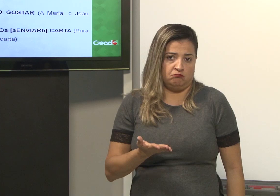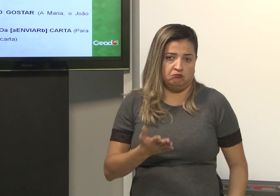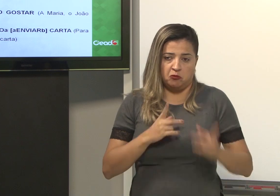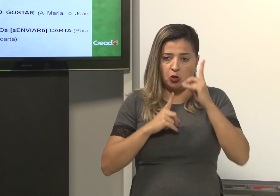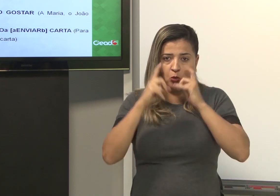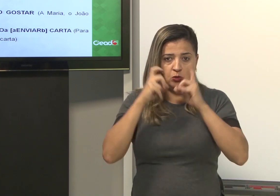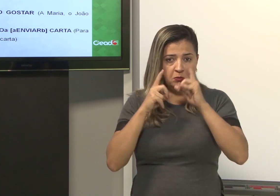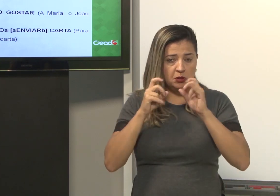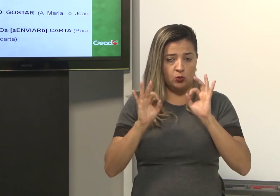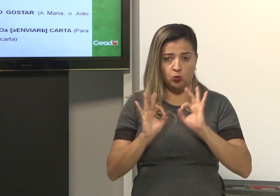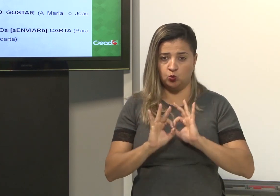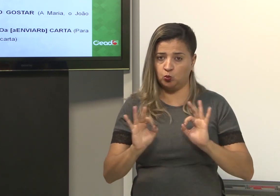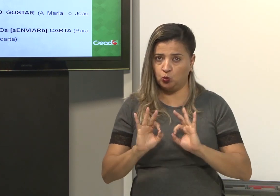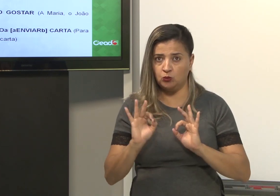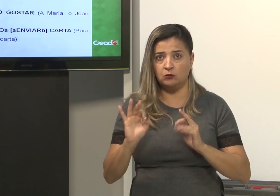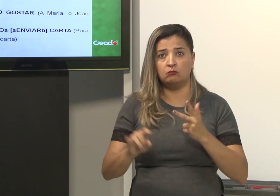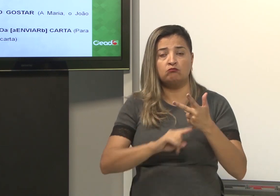Não há expressão alguma.